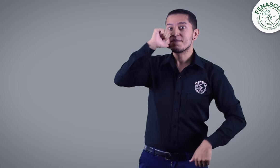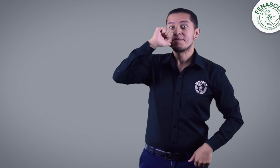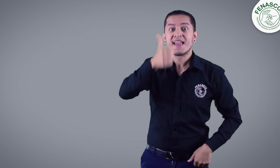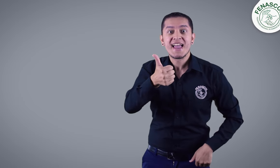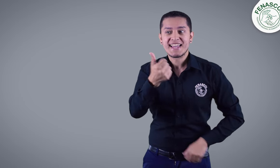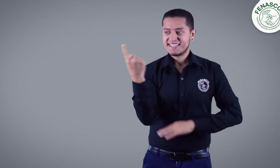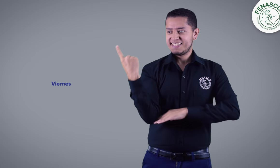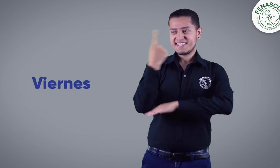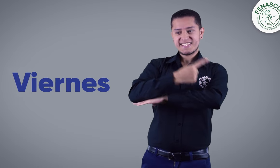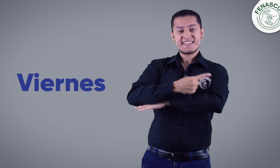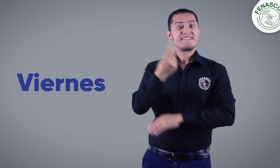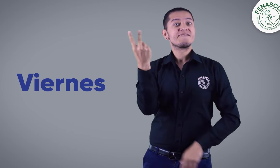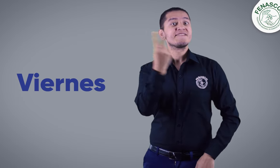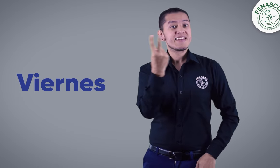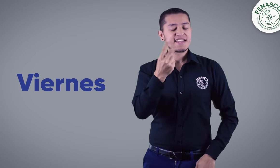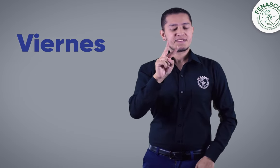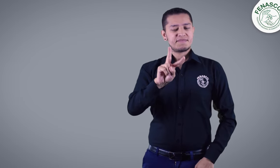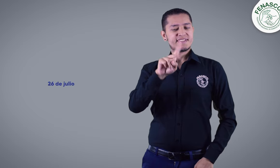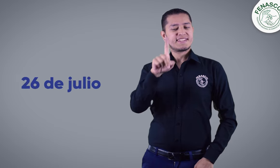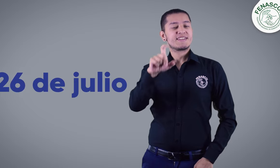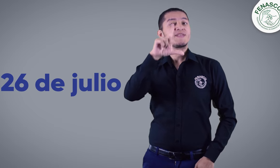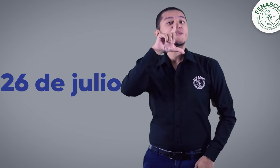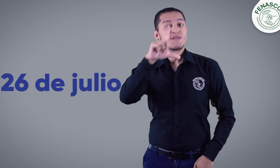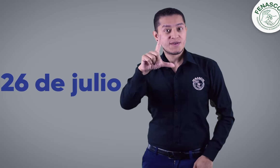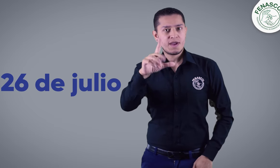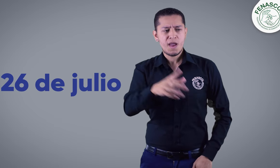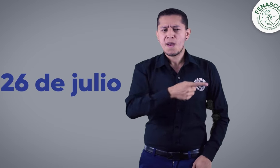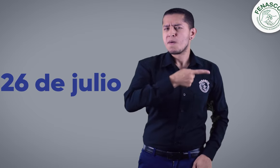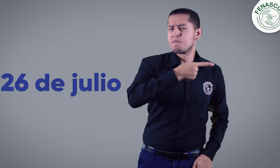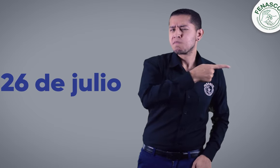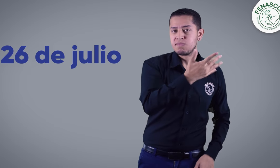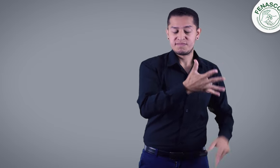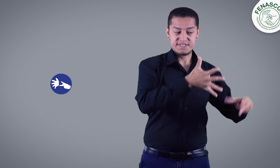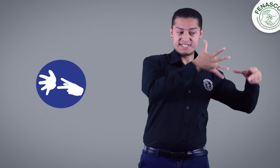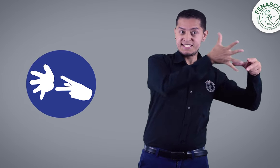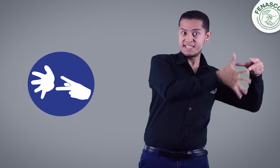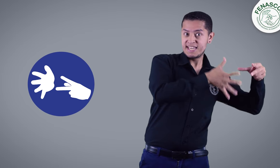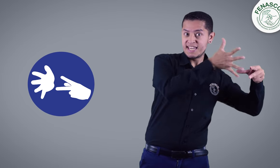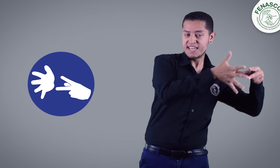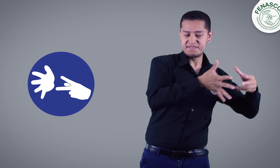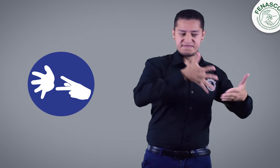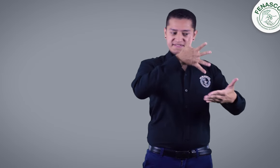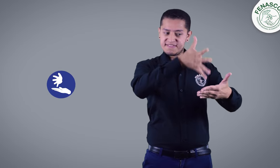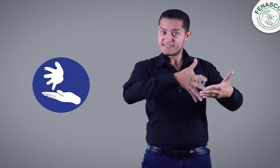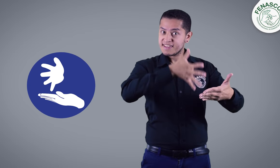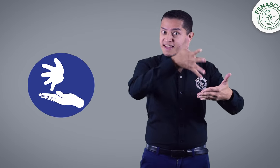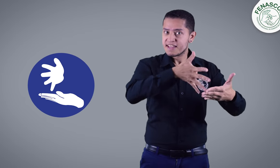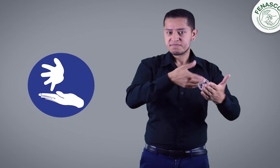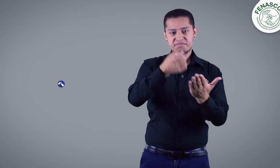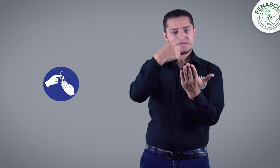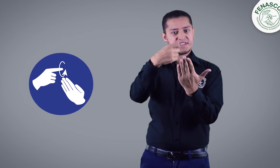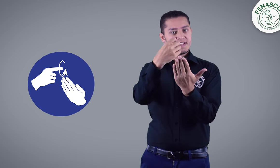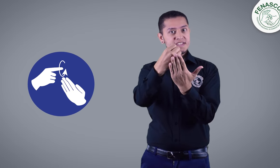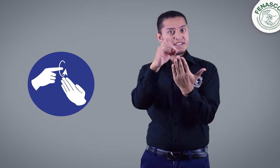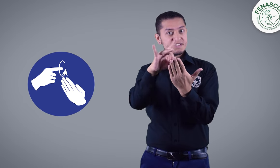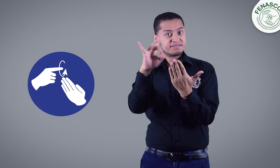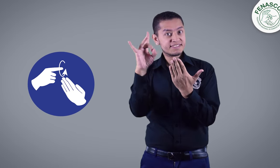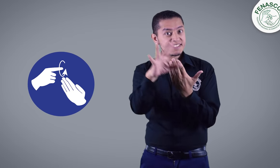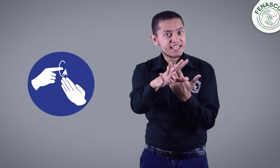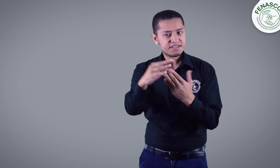viernes 26 de julio inicia la operación del Centro de Relevo. Ciel, Relevo de Llamadas,